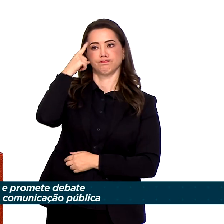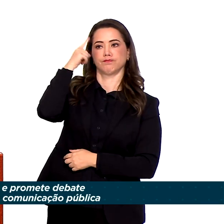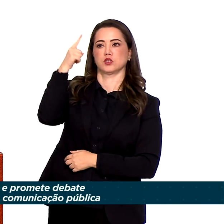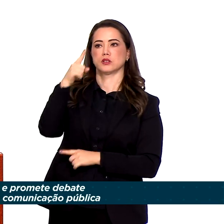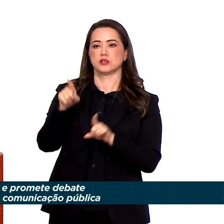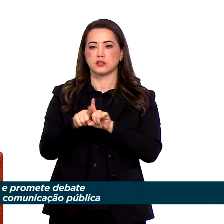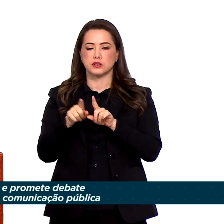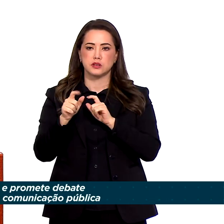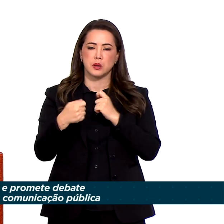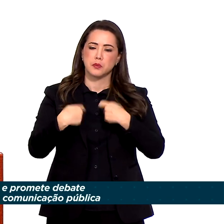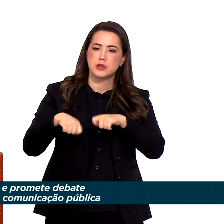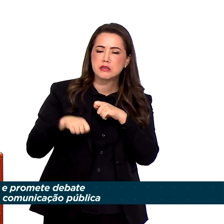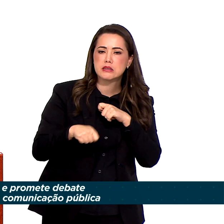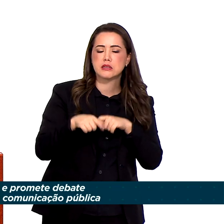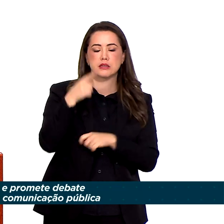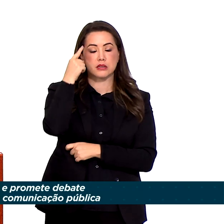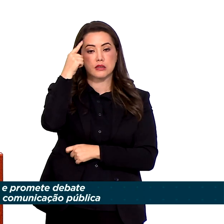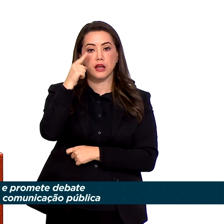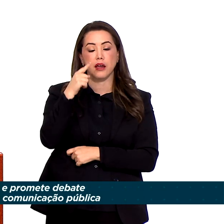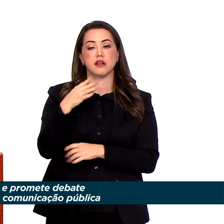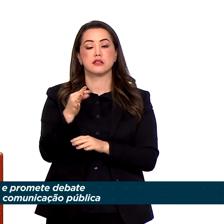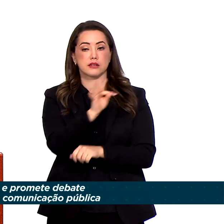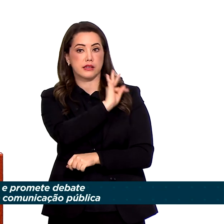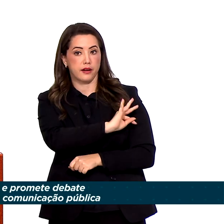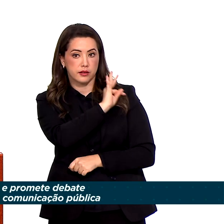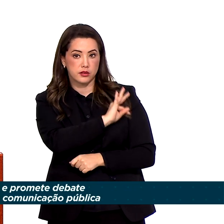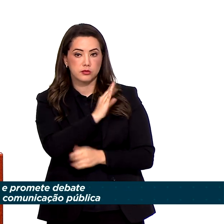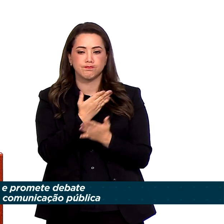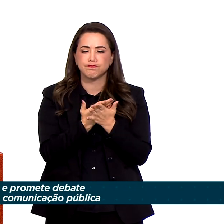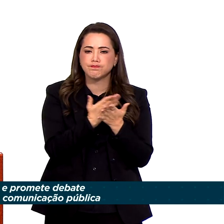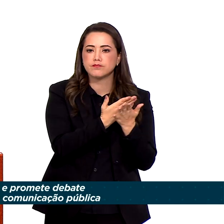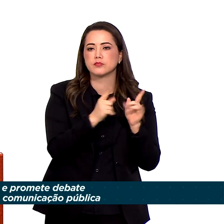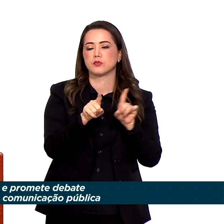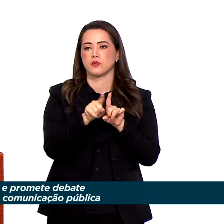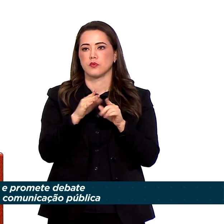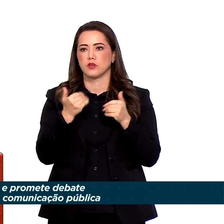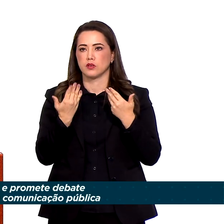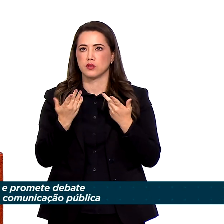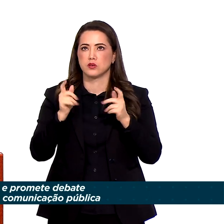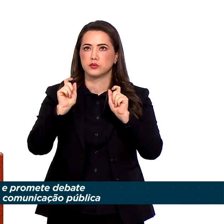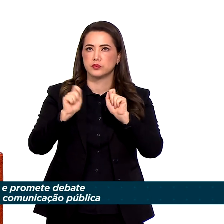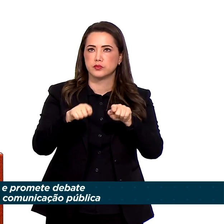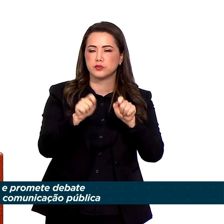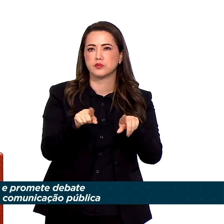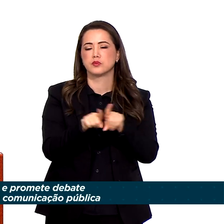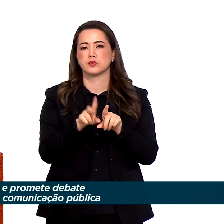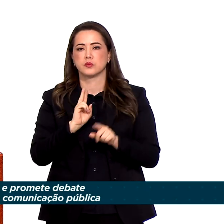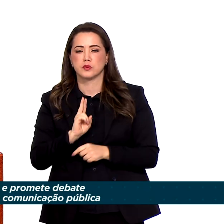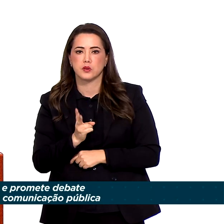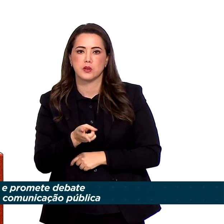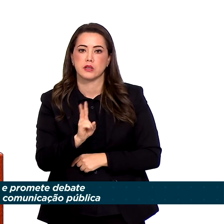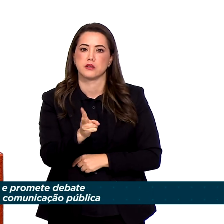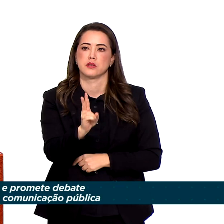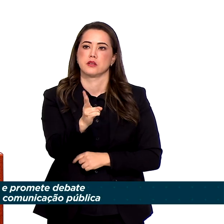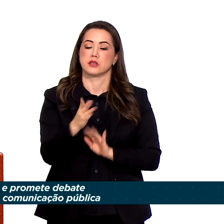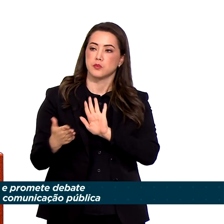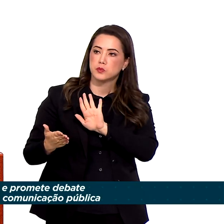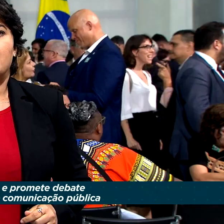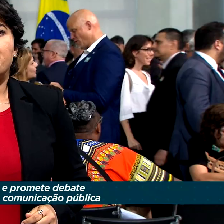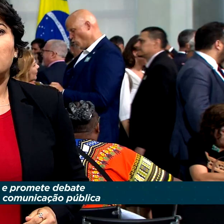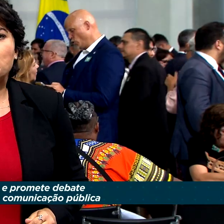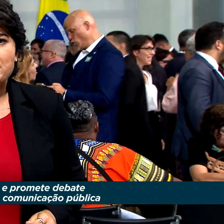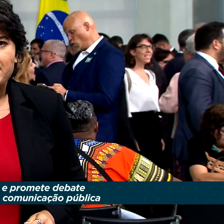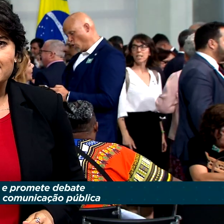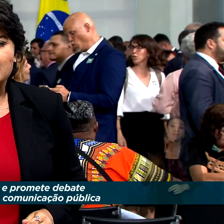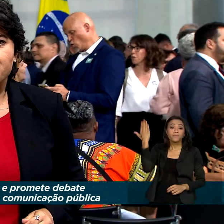por decisões técnicas ou científicas, de modo que cada uma dessas vertentes seja eficiente em seus propósitos.